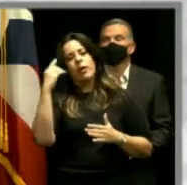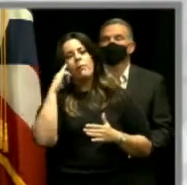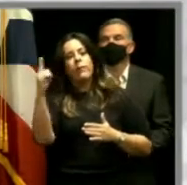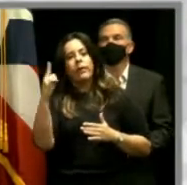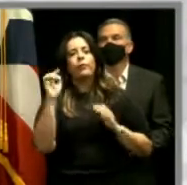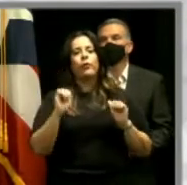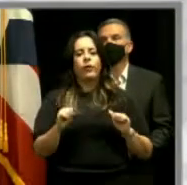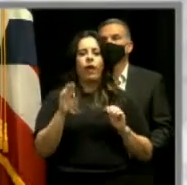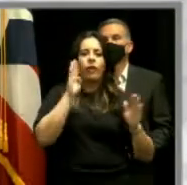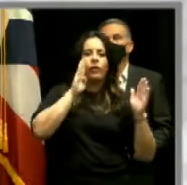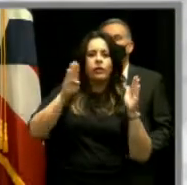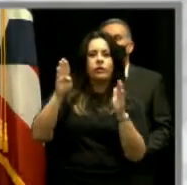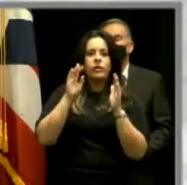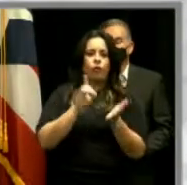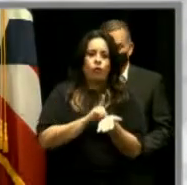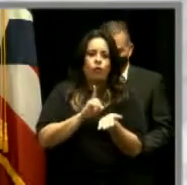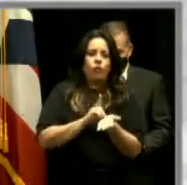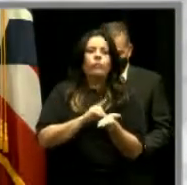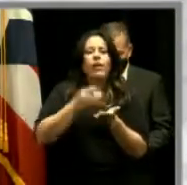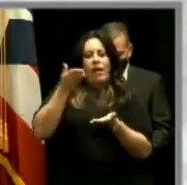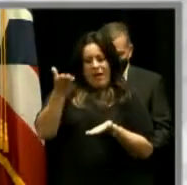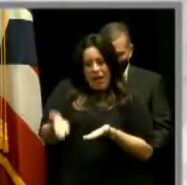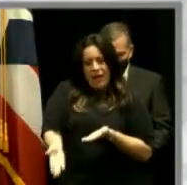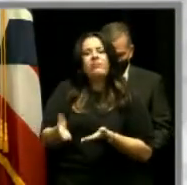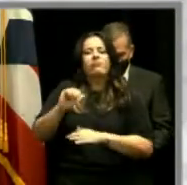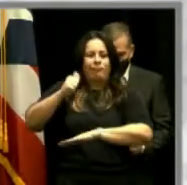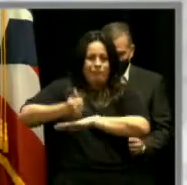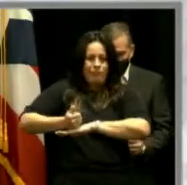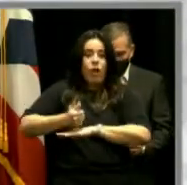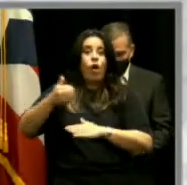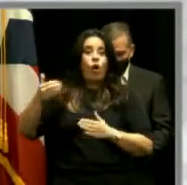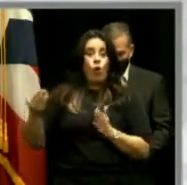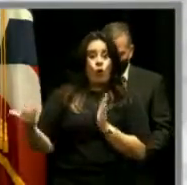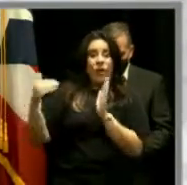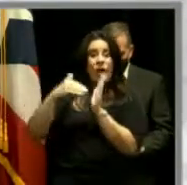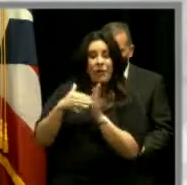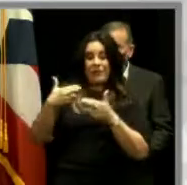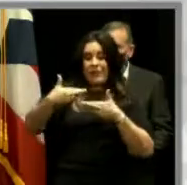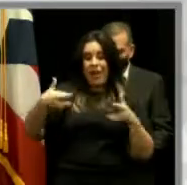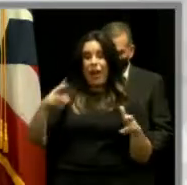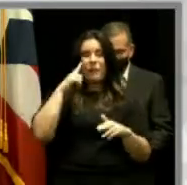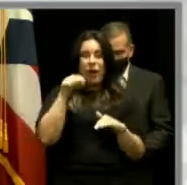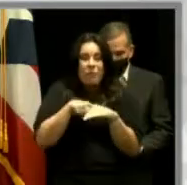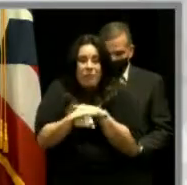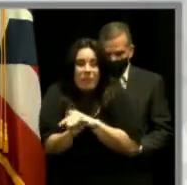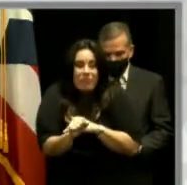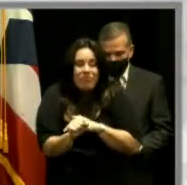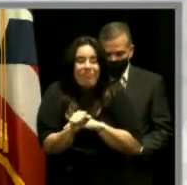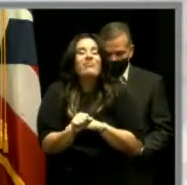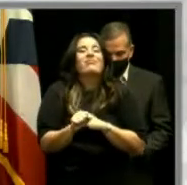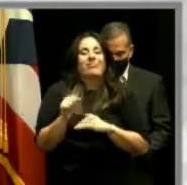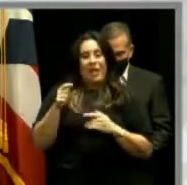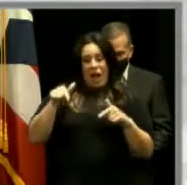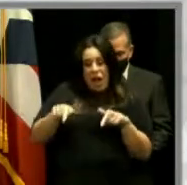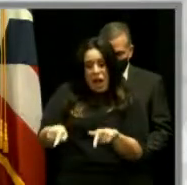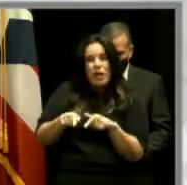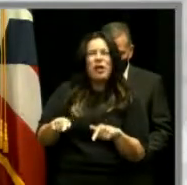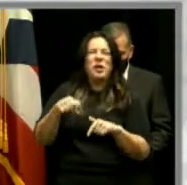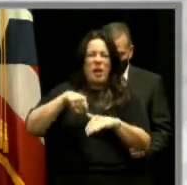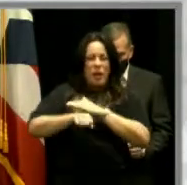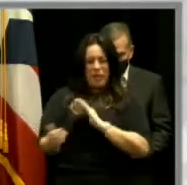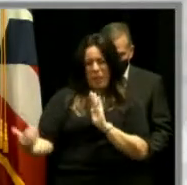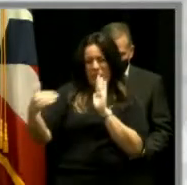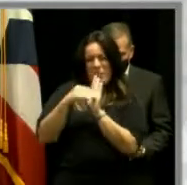poder atenderse con un médico, los vamos a tener allí. Que volvamos a tener una sala de parto en Vieques, para que los viequenses nazcan